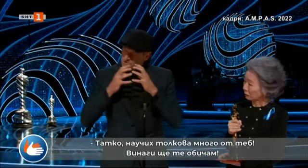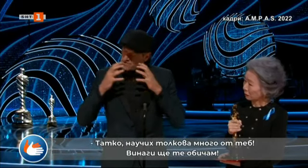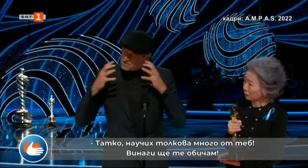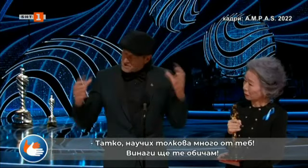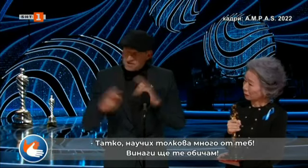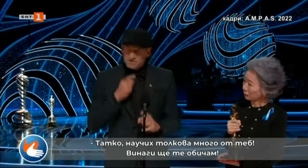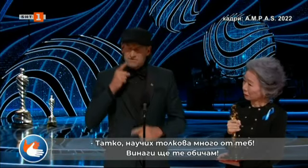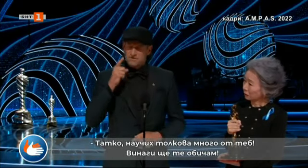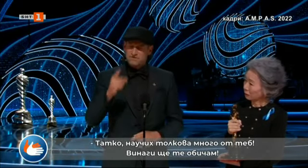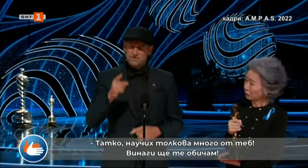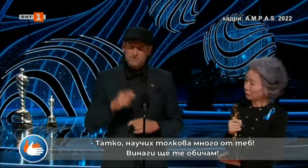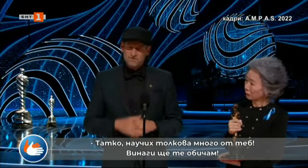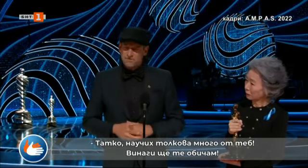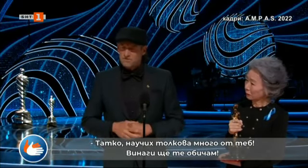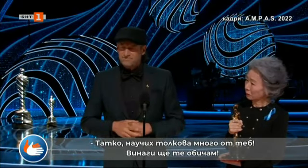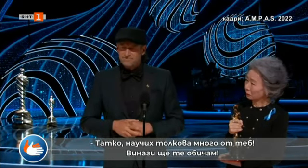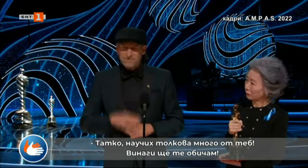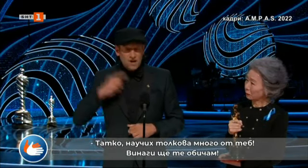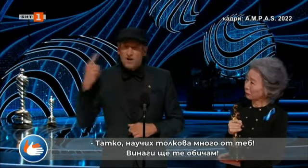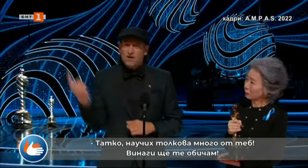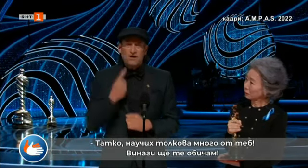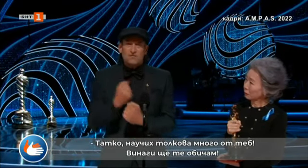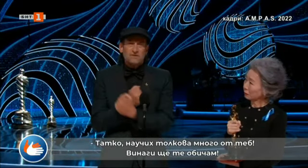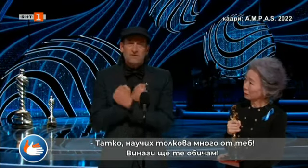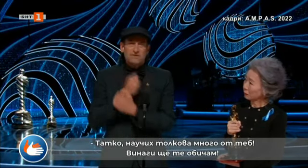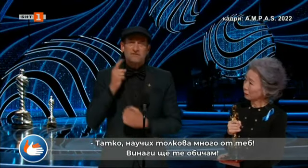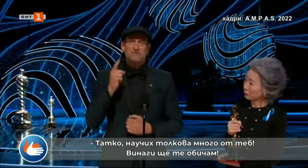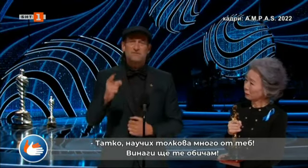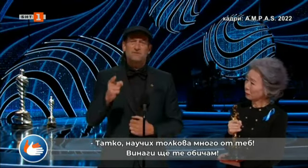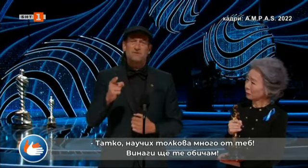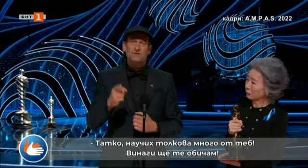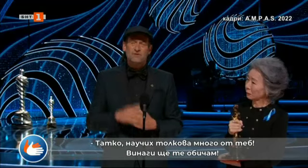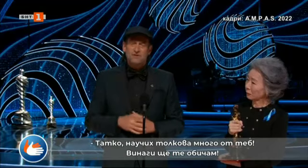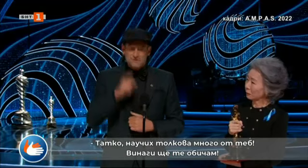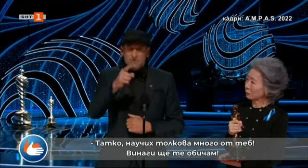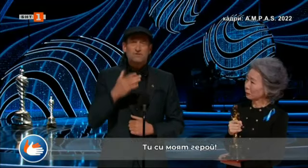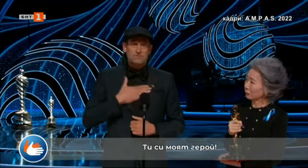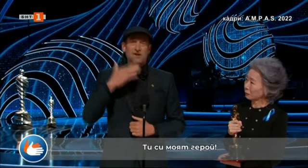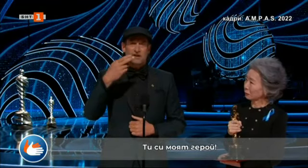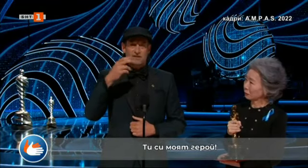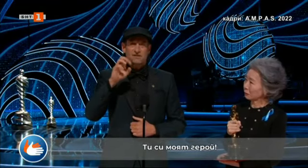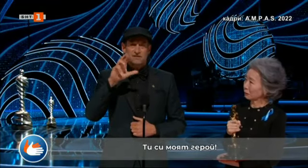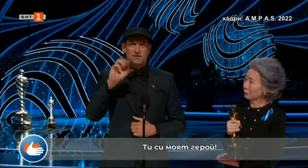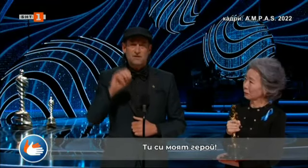Татко, научих толкова много от теб. Винаги ще те обичам. Ти си моят герой.